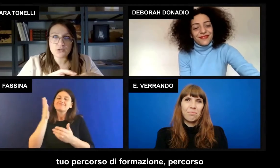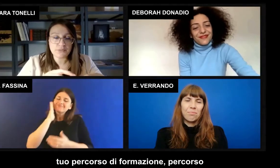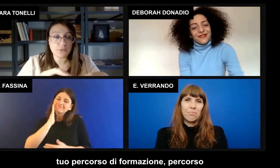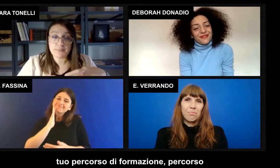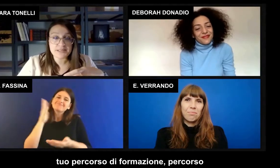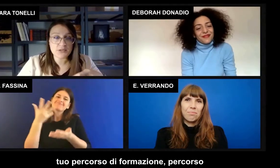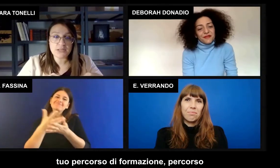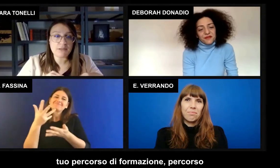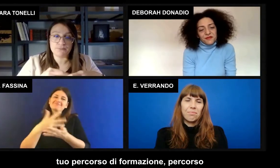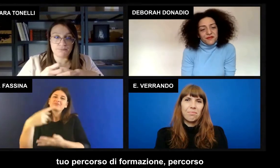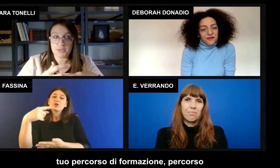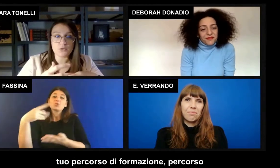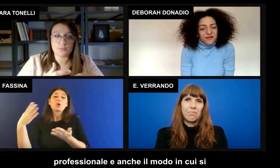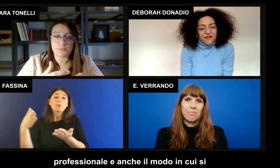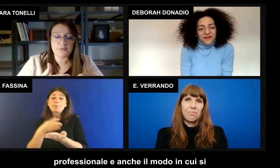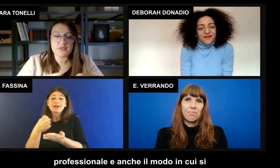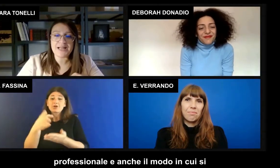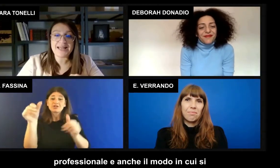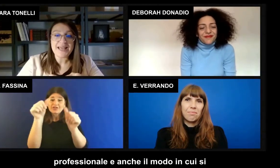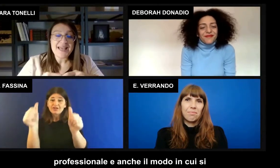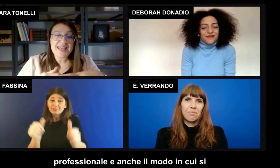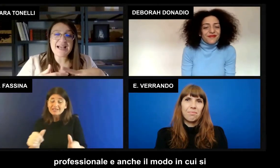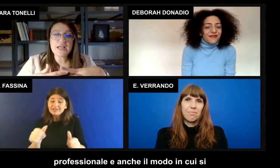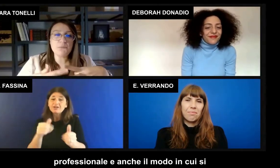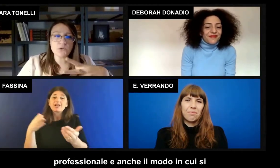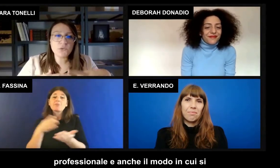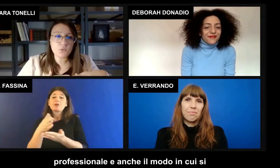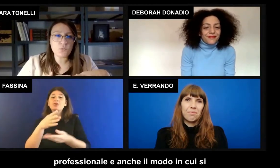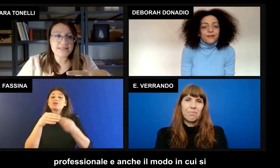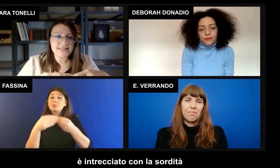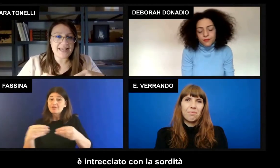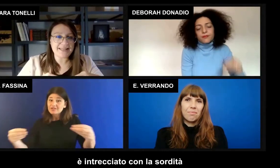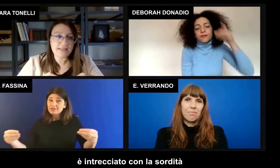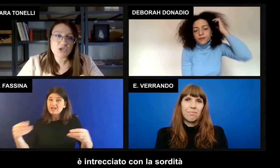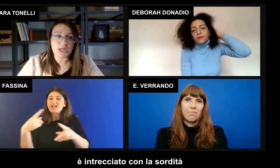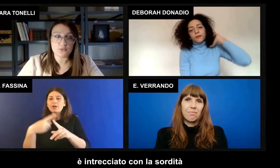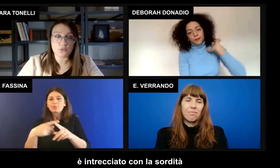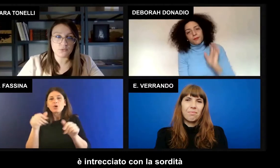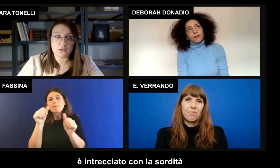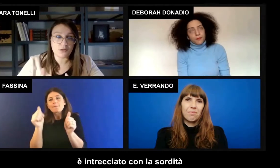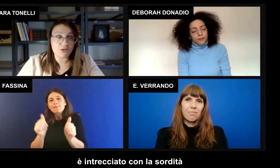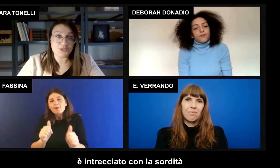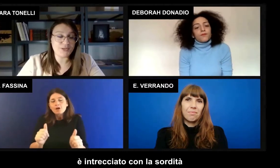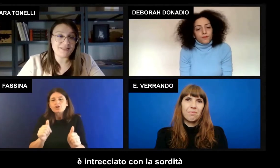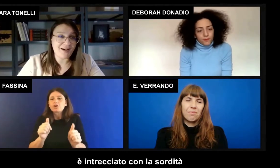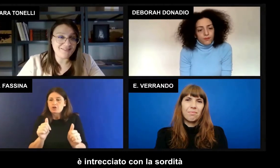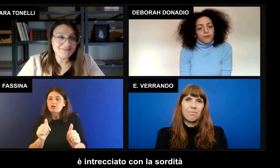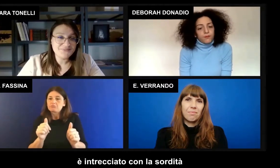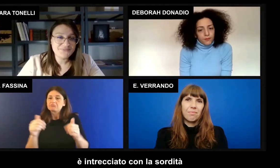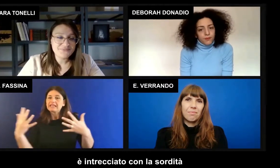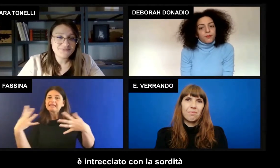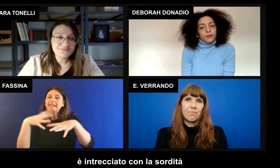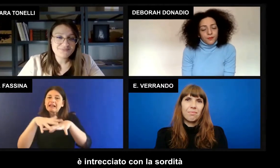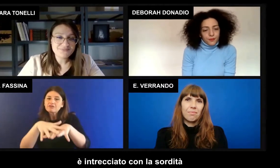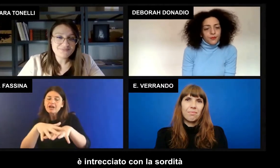tuo percorso di formazione, percorso professionale e anche il modo in cui si è intrecciato con la sordità.